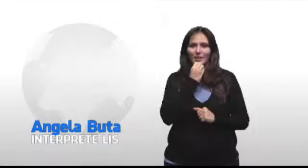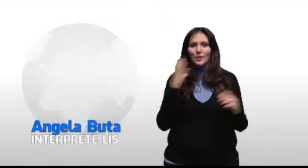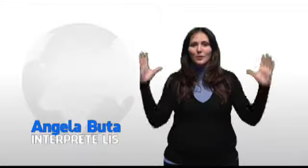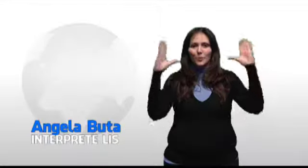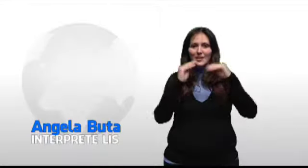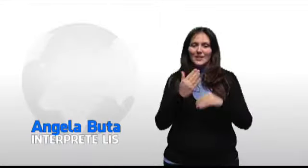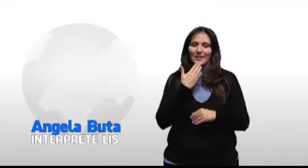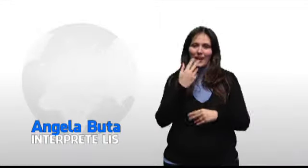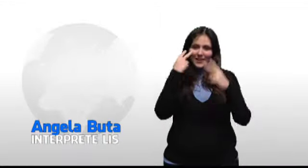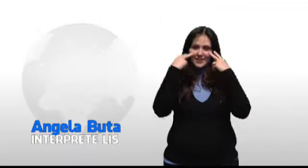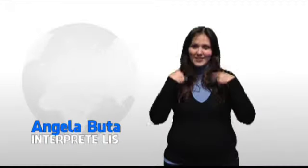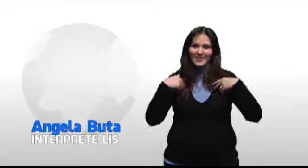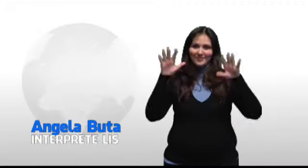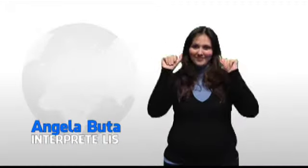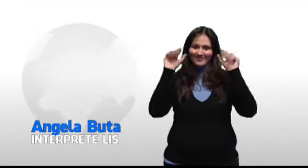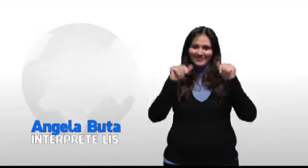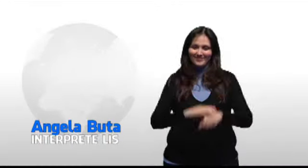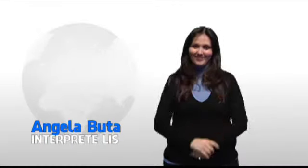Grazie per averci seguito. Arrivederci.